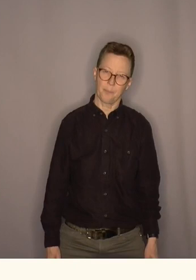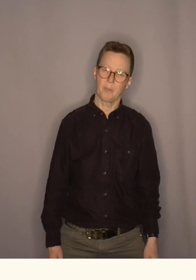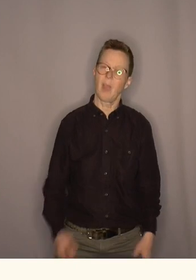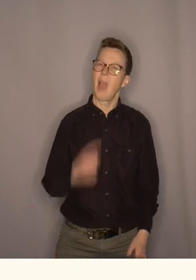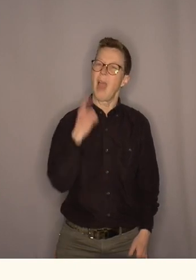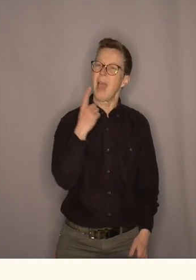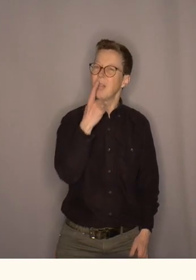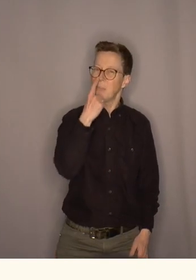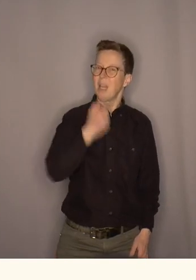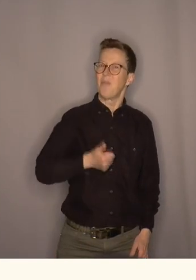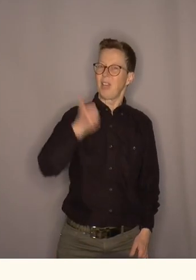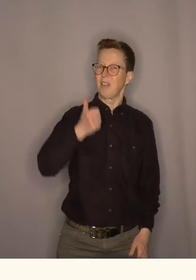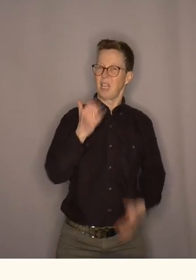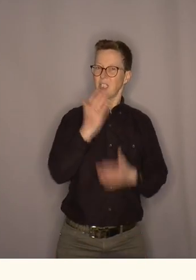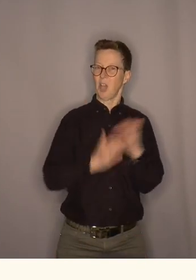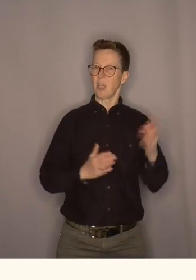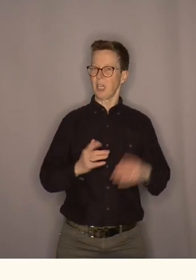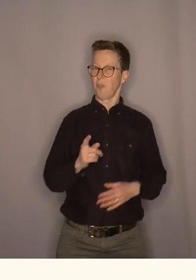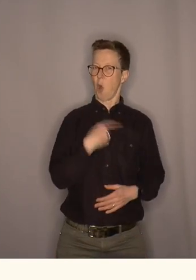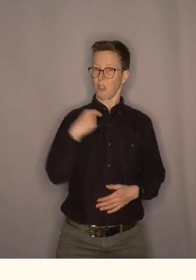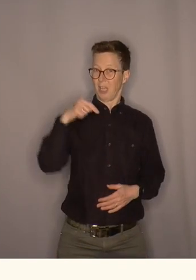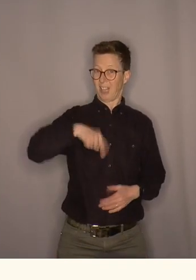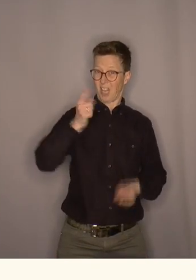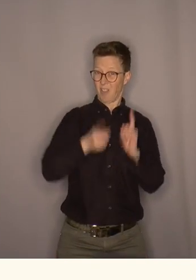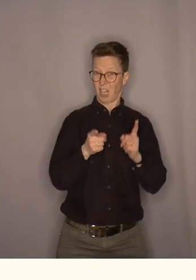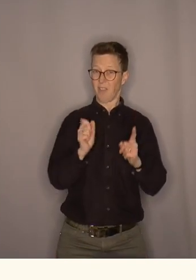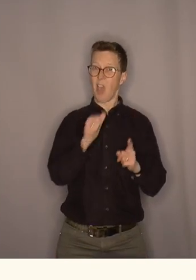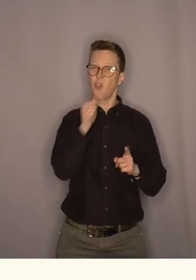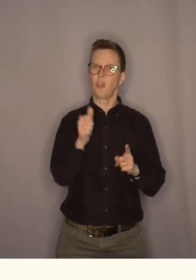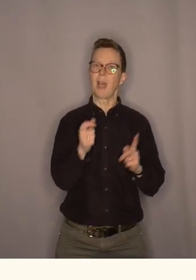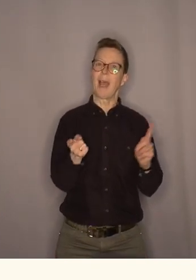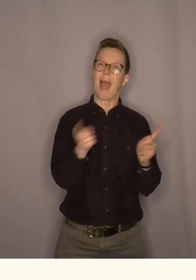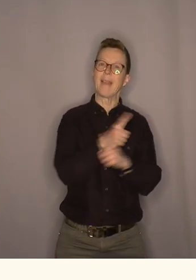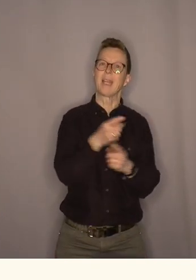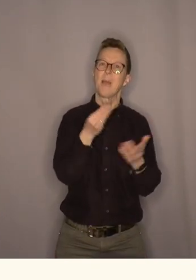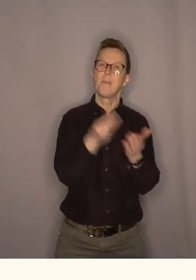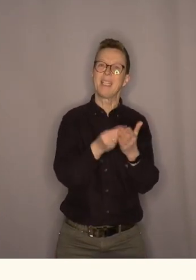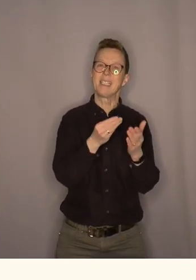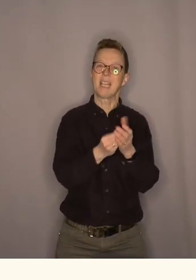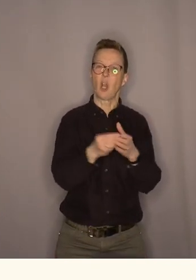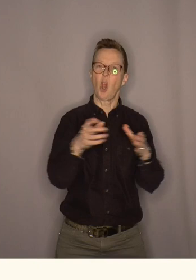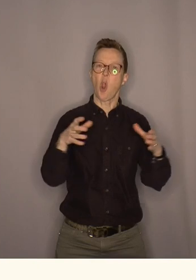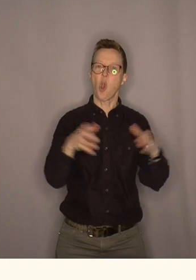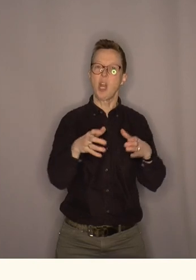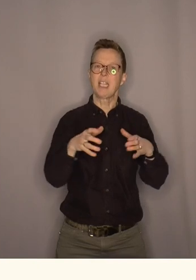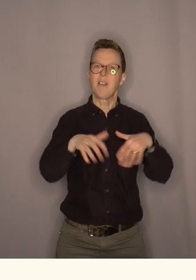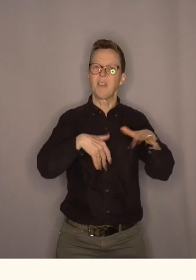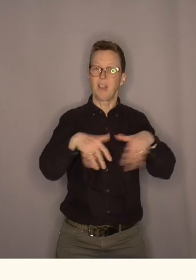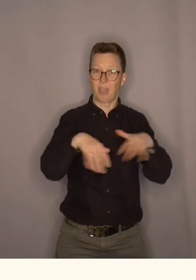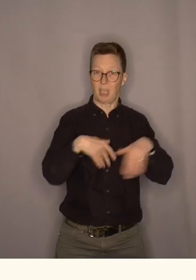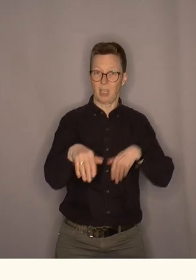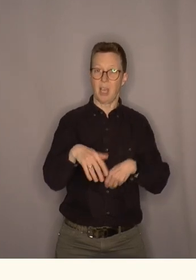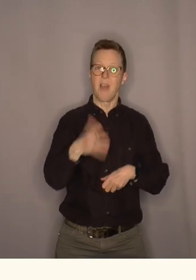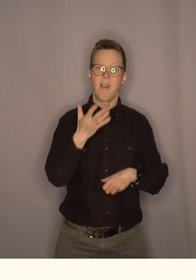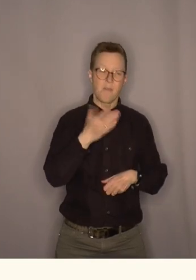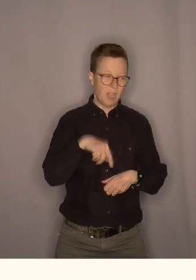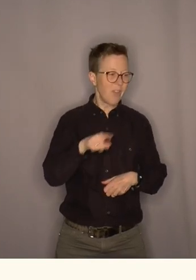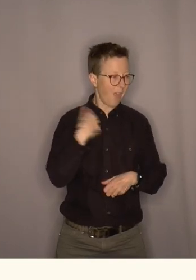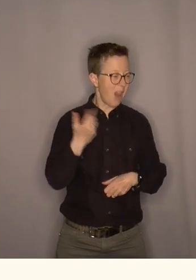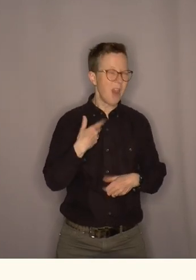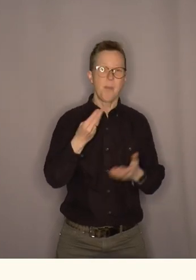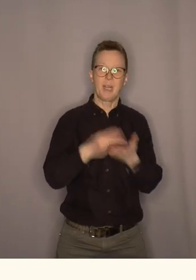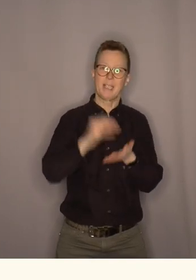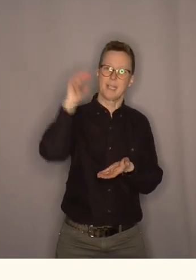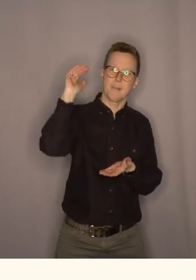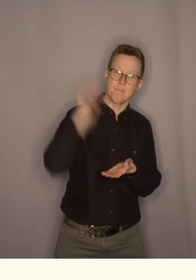en av de viktigste sakene for oss i dette valget her det er jo at vi må gjøre noe med prisene på kollektivreiser vi vil ha de ned og dette er et